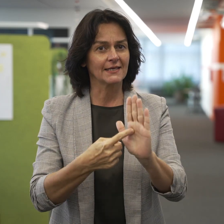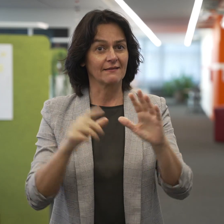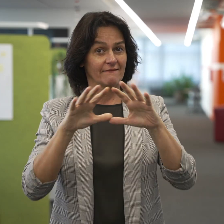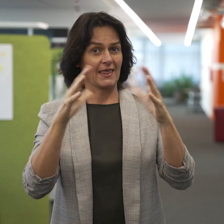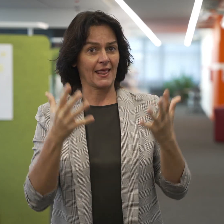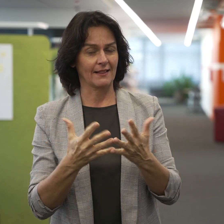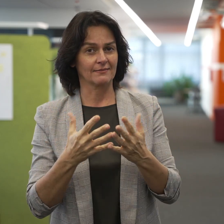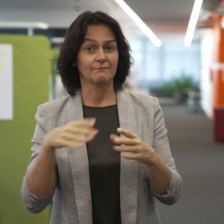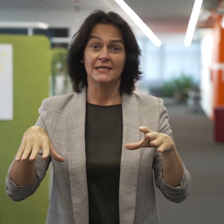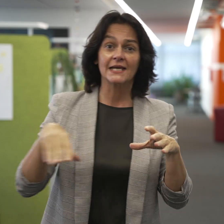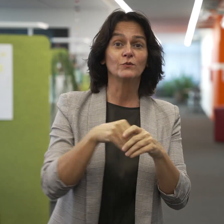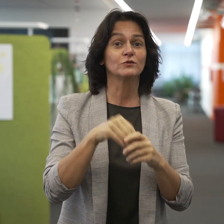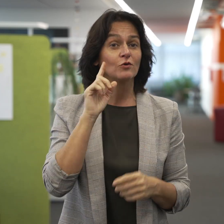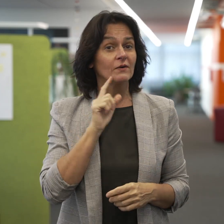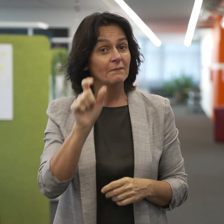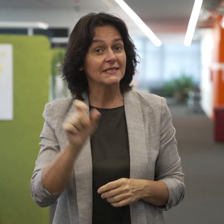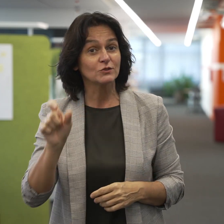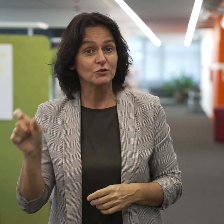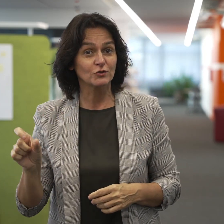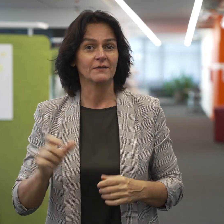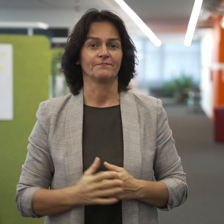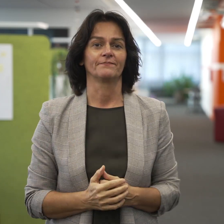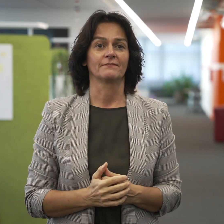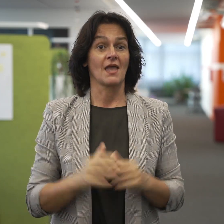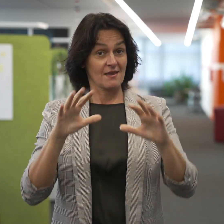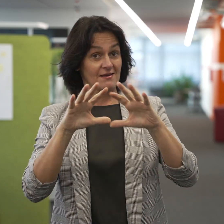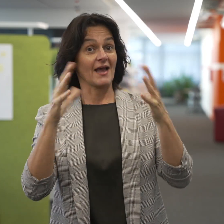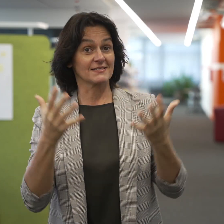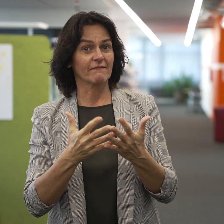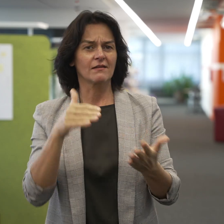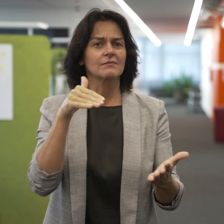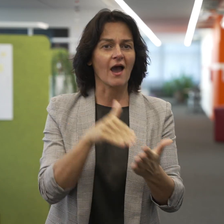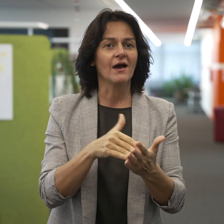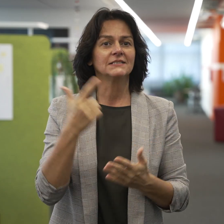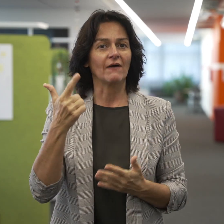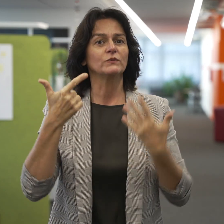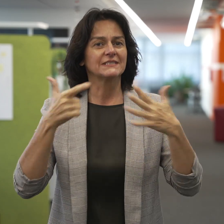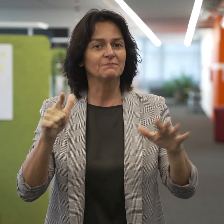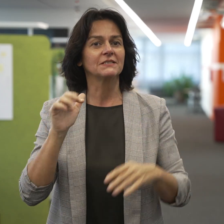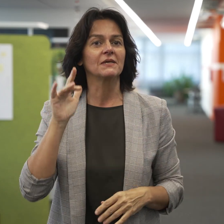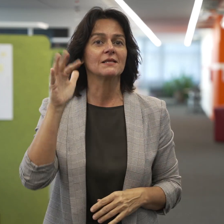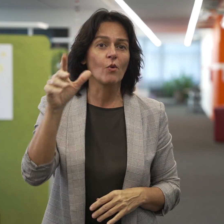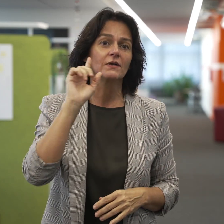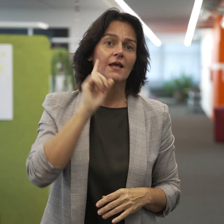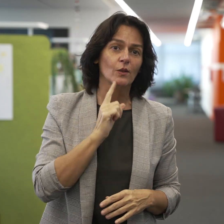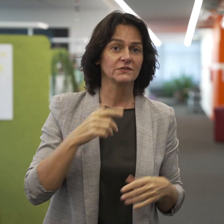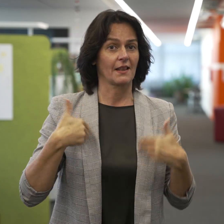Inklusion von gehörlosen Menschen auf der ganzen Welt. Rund 72 Millionen gehörlose Menschen leben auf der Welt,